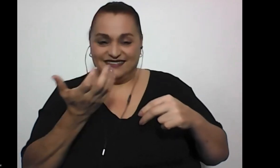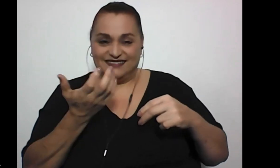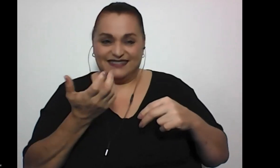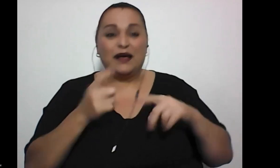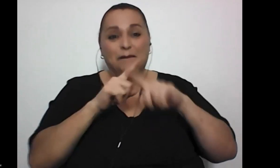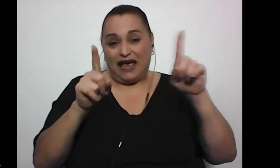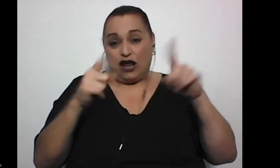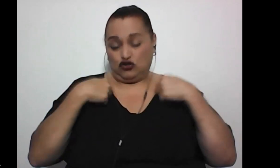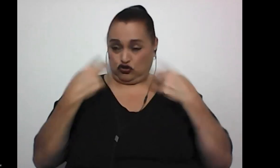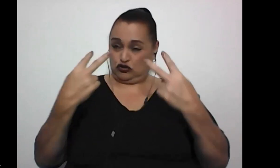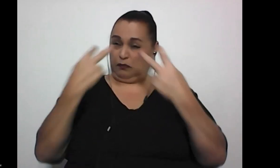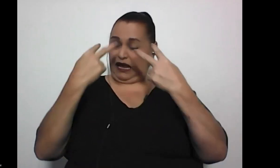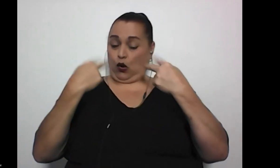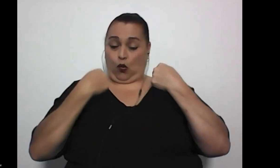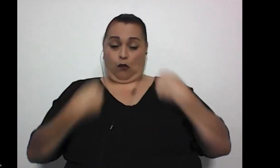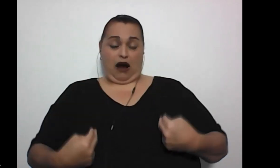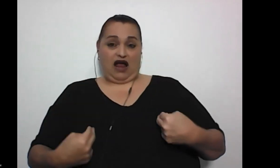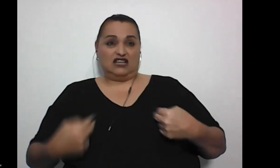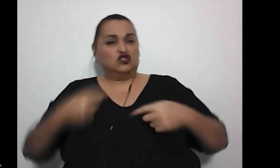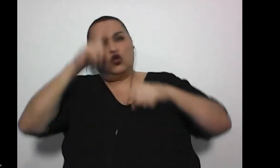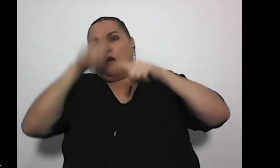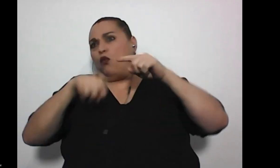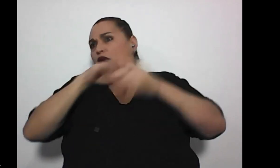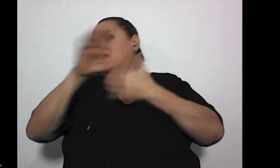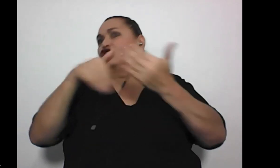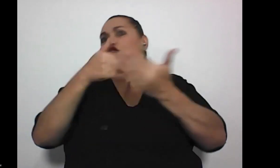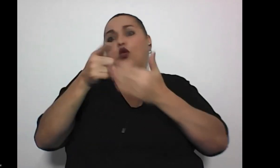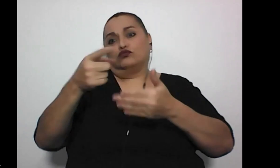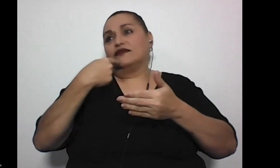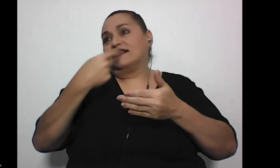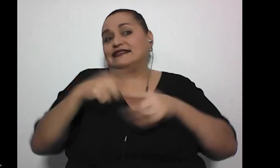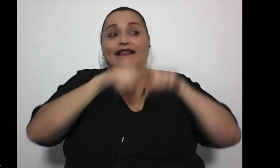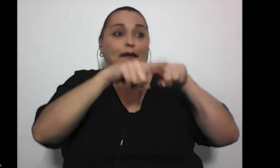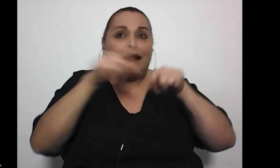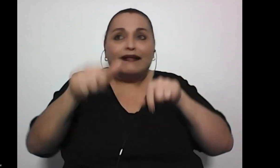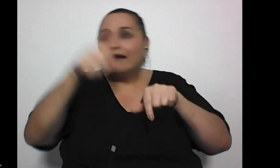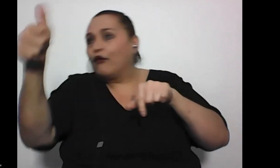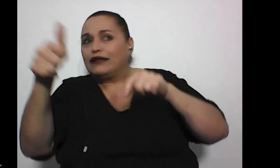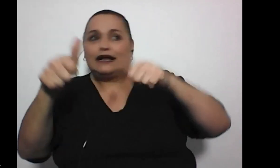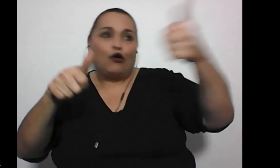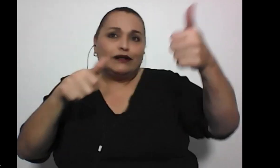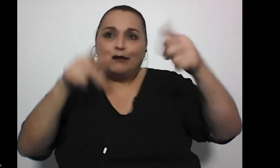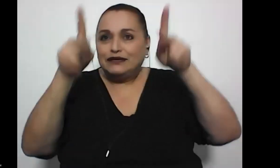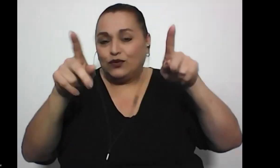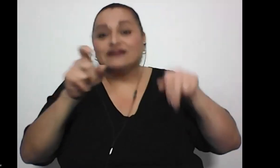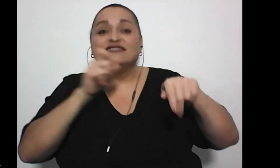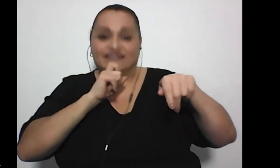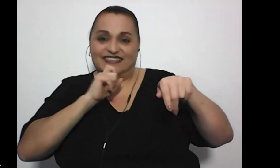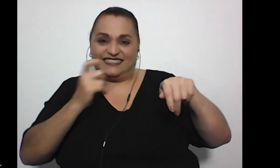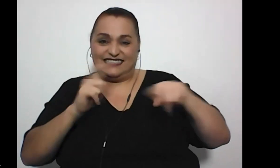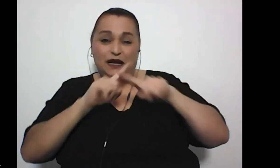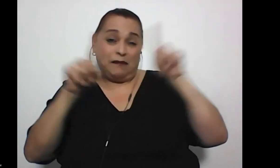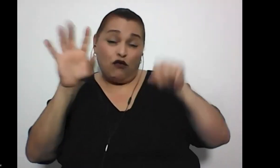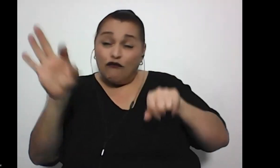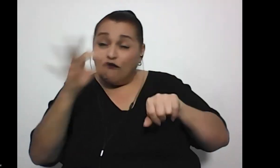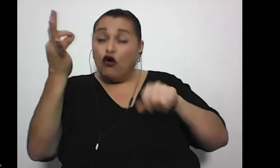que vernos como esas humanas que somos y que no lo podemos todo como vos decís, cuando depende del otro y del otro, es muy difícil, pero creo que la forma